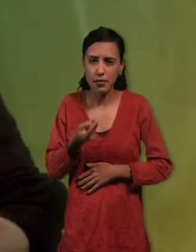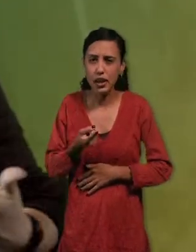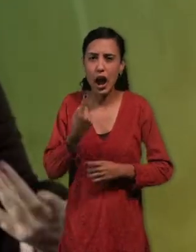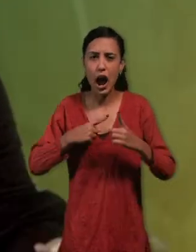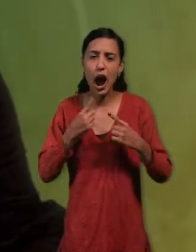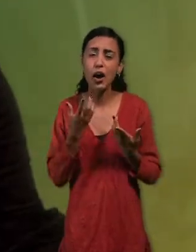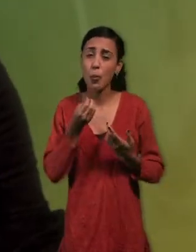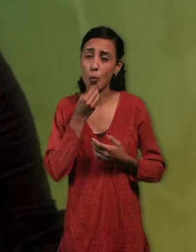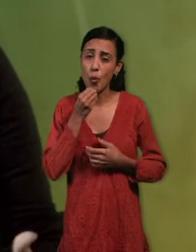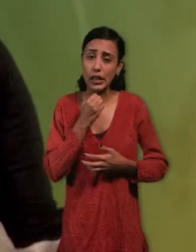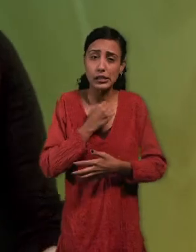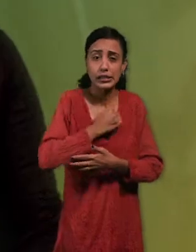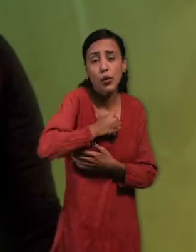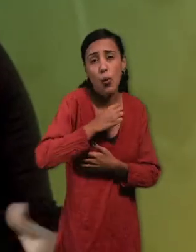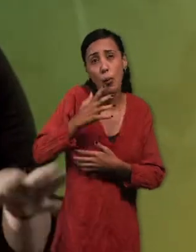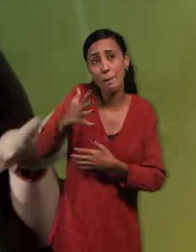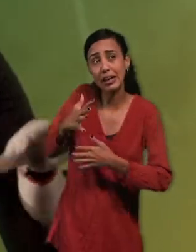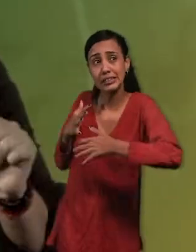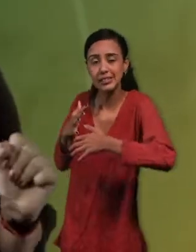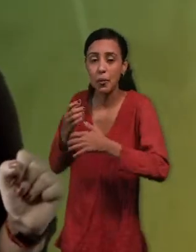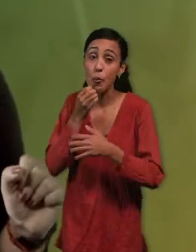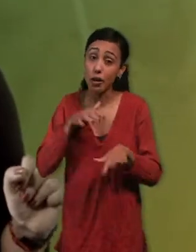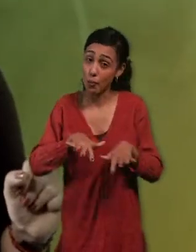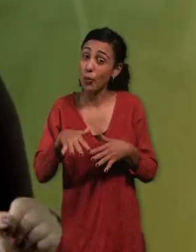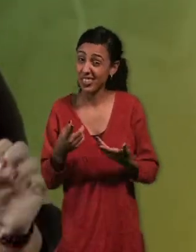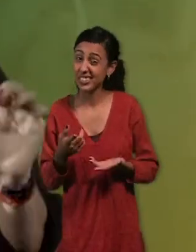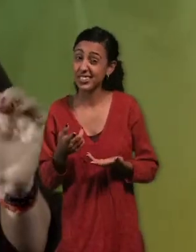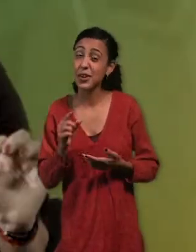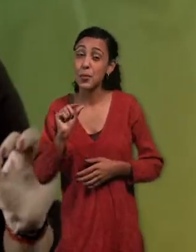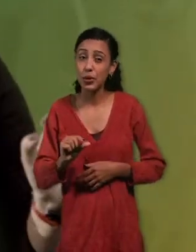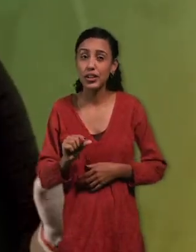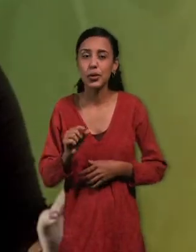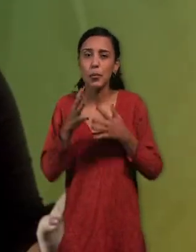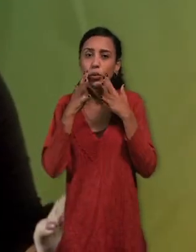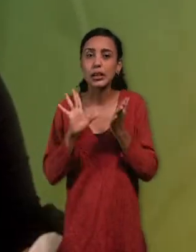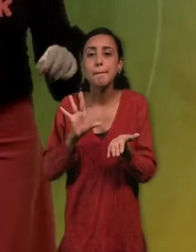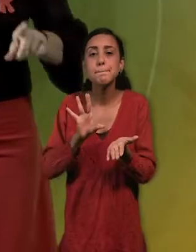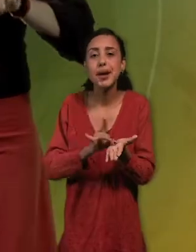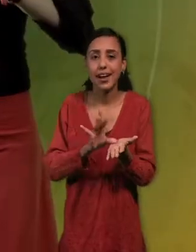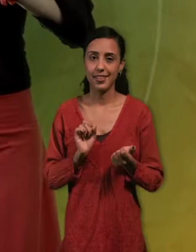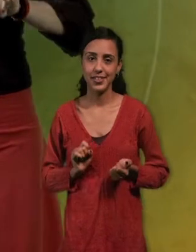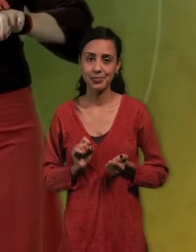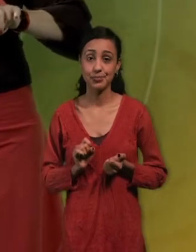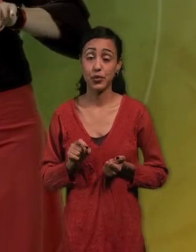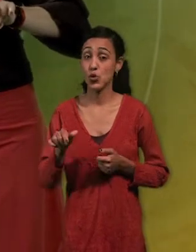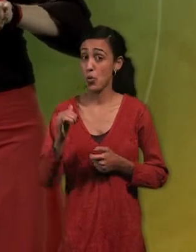codo, con la mano, tropieza, y se pueden mover esos elementos. Por eso es saludable pegarlos. Entonces, no se mueve la cámara,